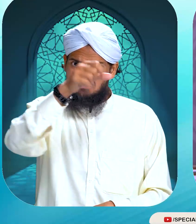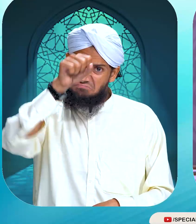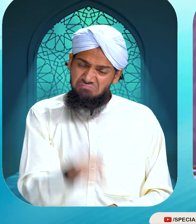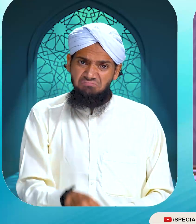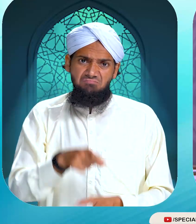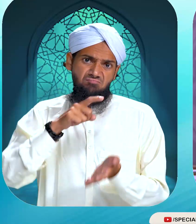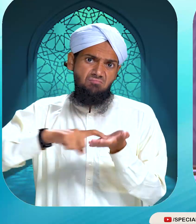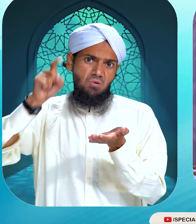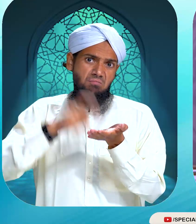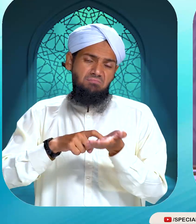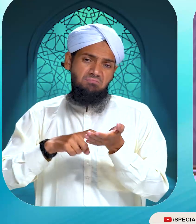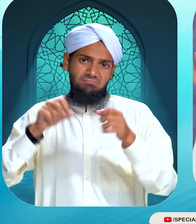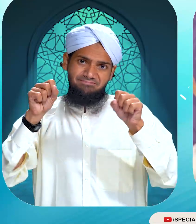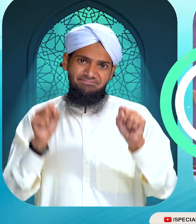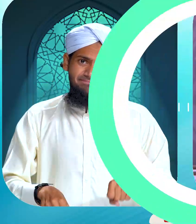رہے ہیں آپ کو برا انجام ملے گا